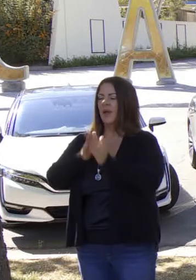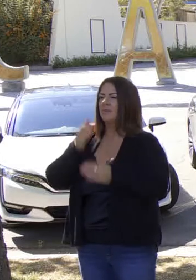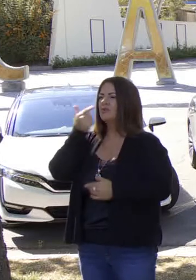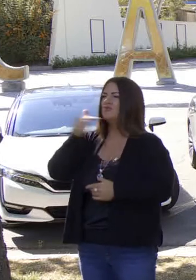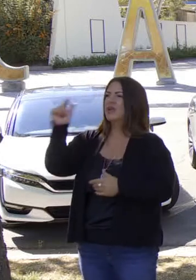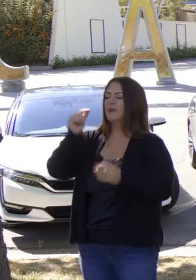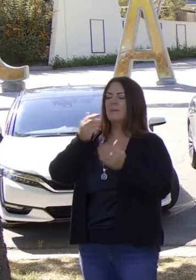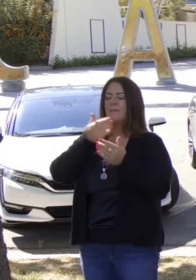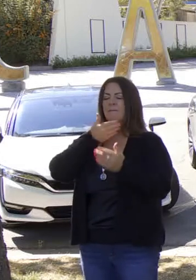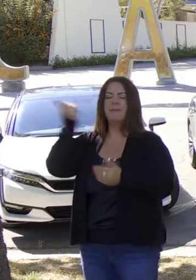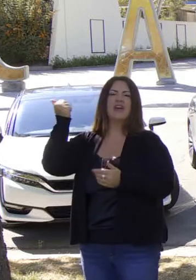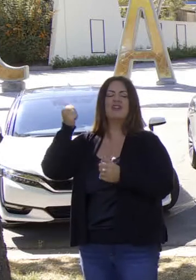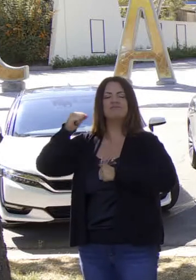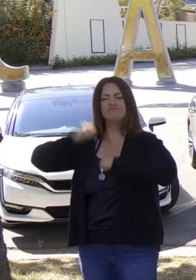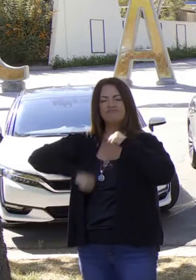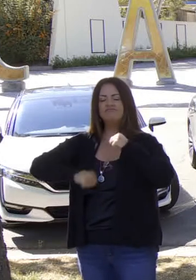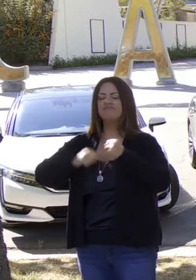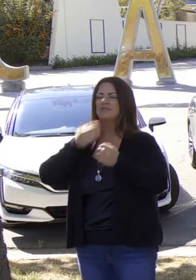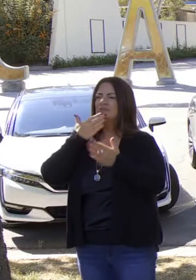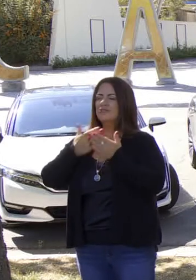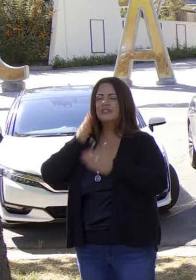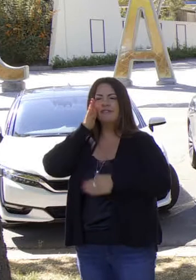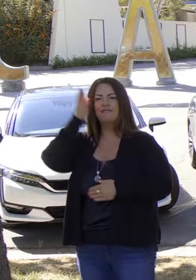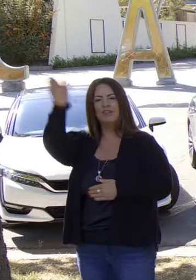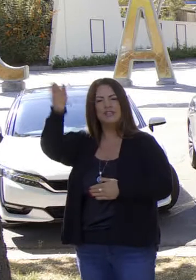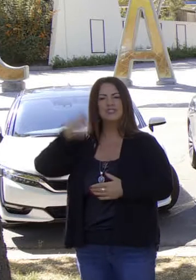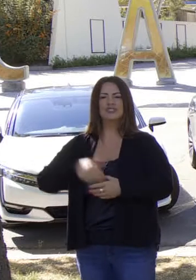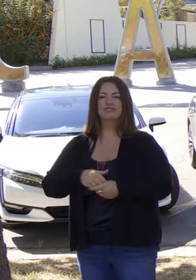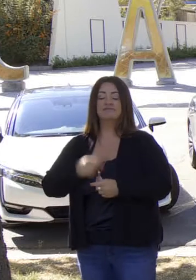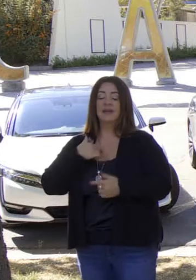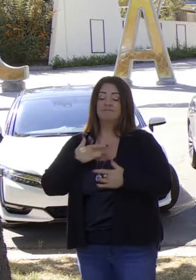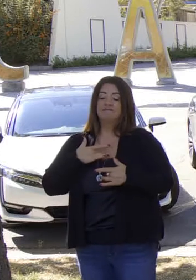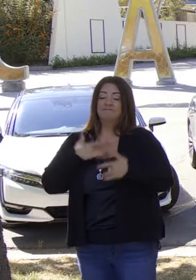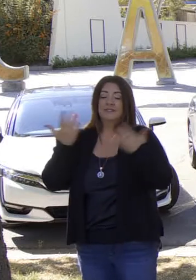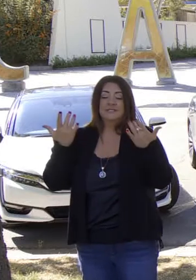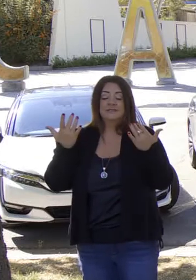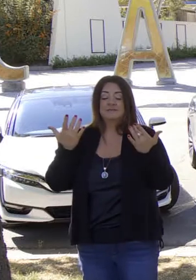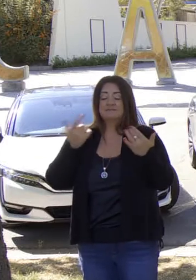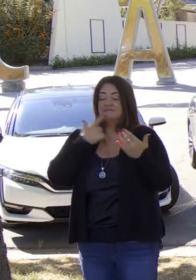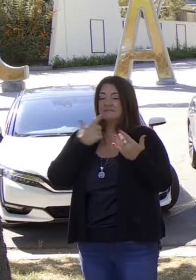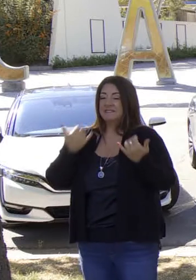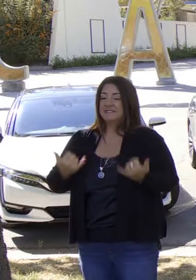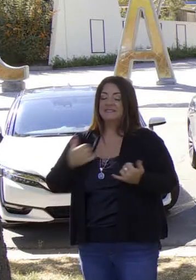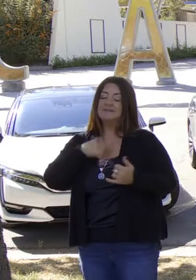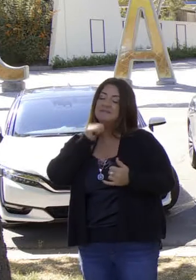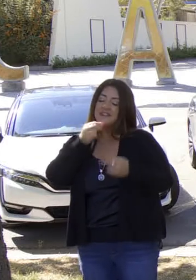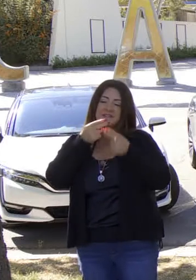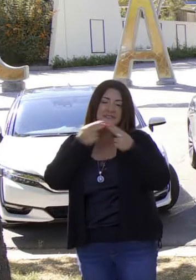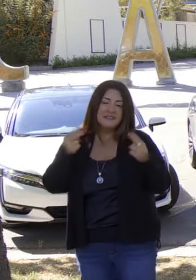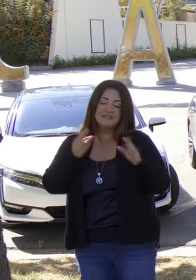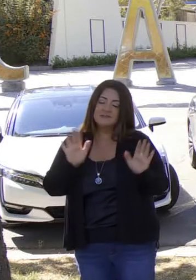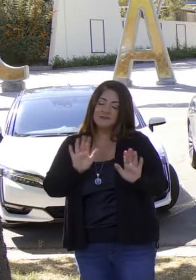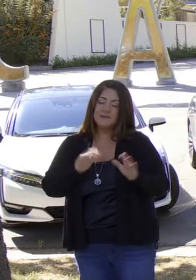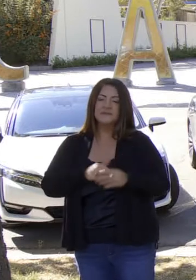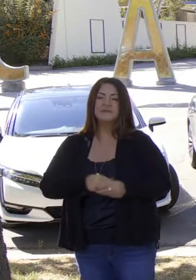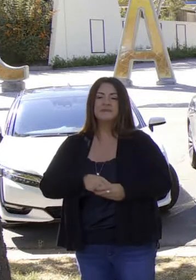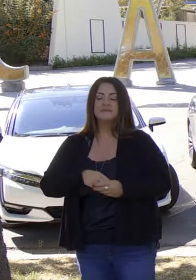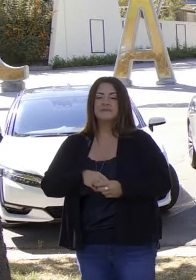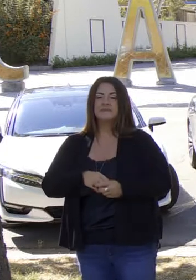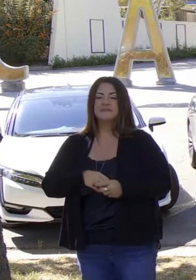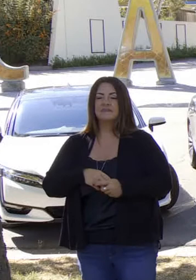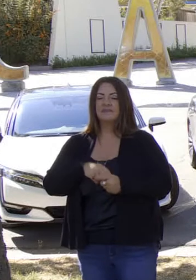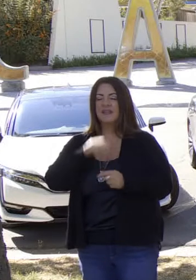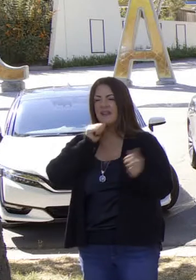California en un futuro más limpio, brillante, más resiliente. Así que estoy muy entusiasta acerca de esto. No soy ingenuo